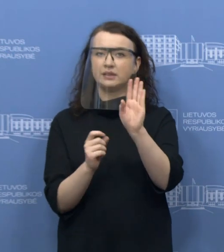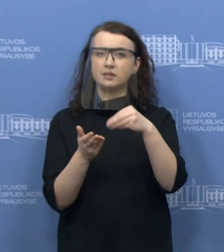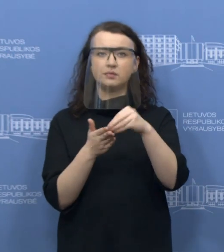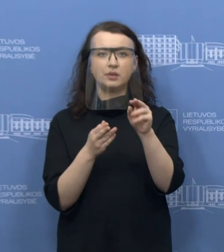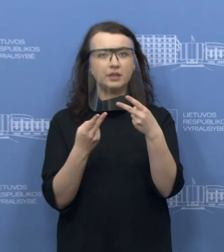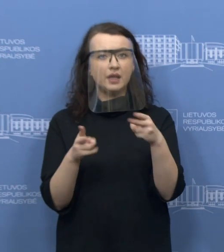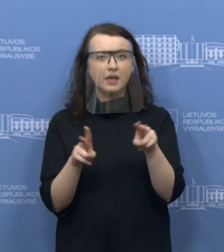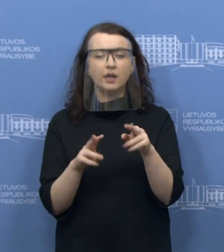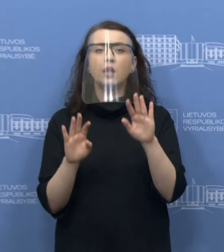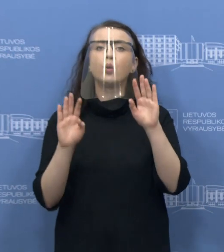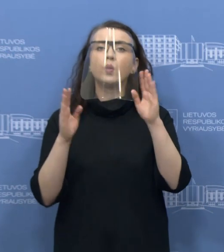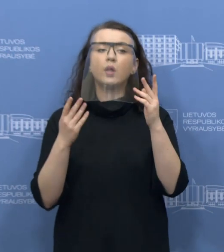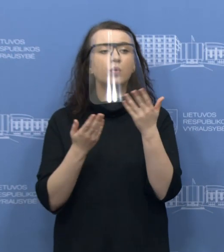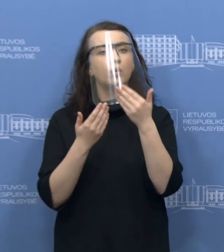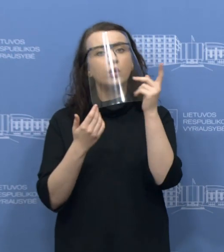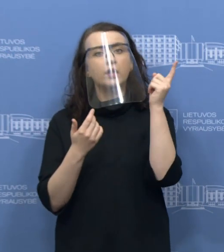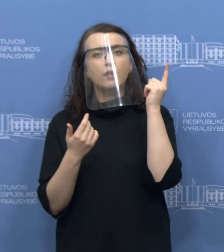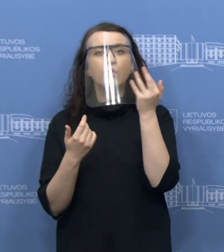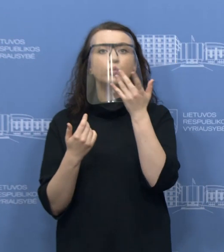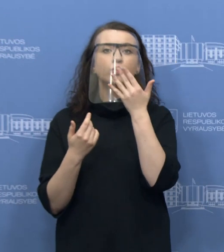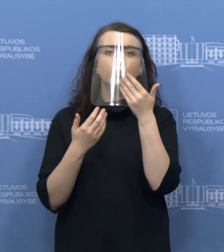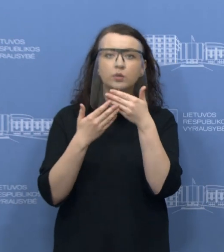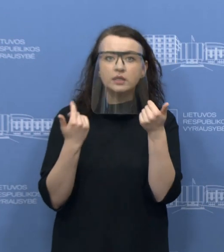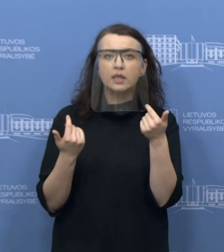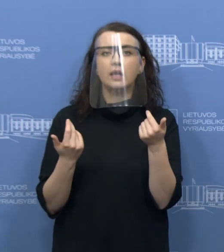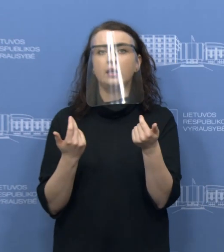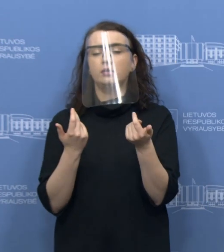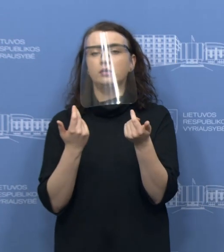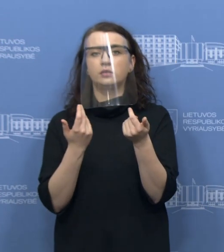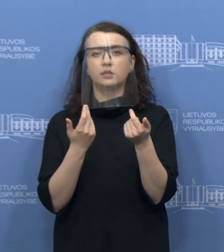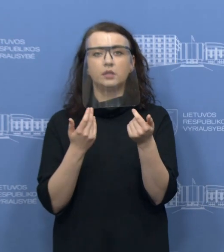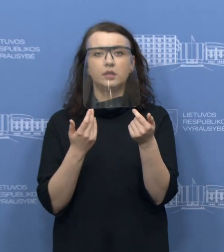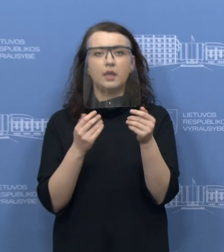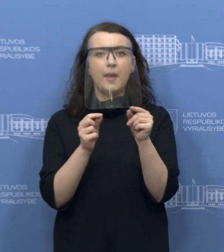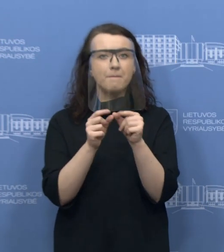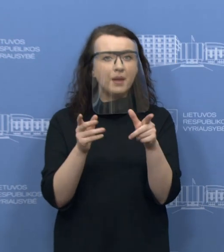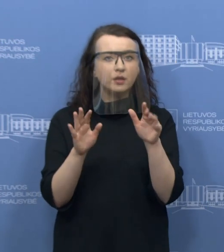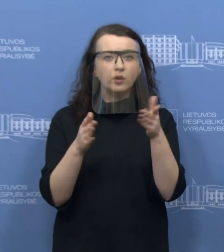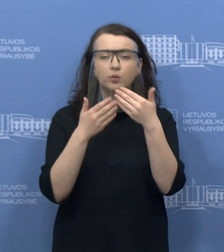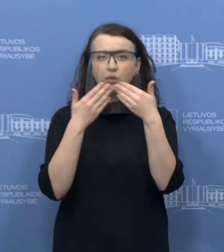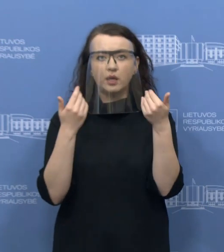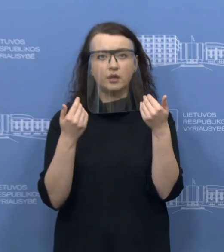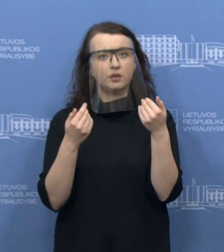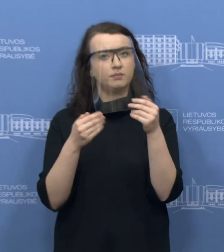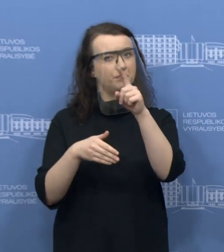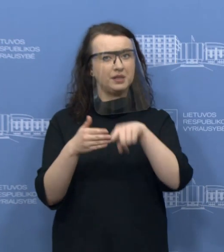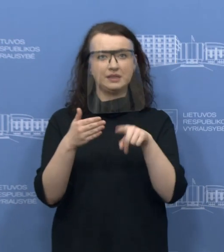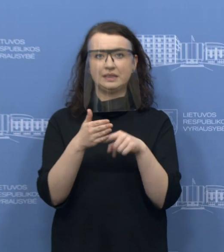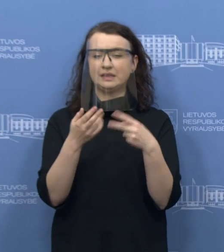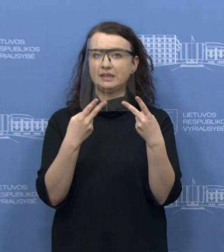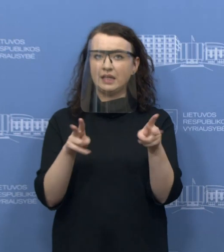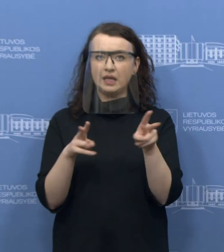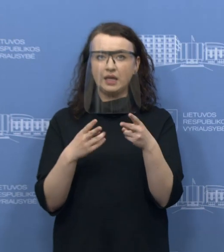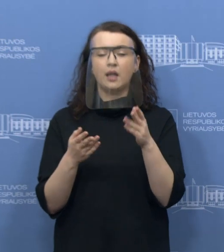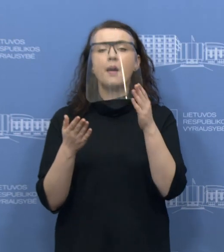nenurodyti kontaktai, nėra niekur registracijos jokio numerio. Taip pat atkreipti dėmestį, ypač, jeigu perka